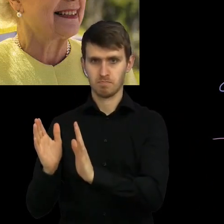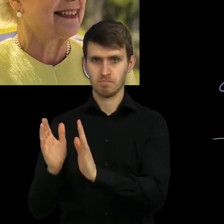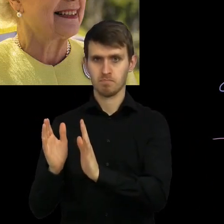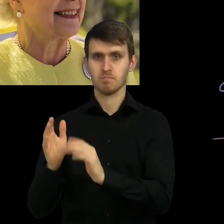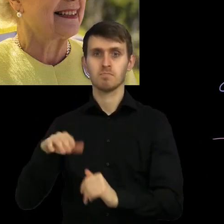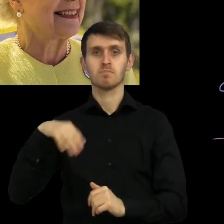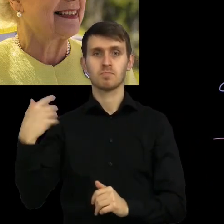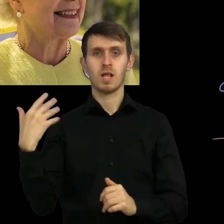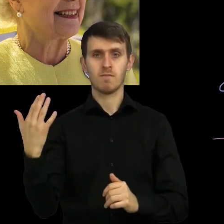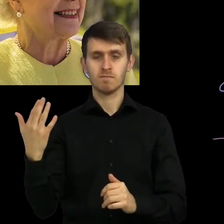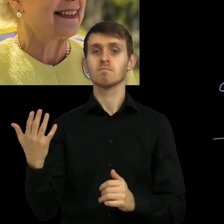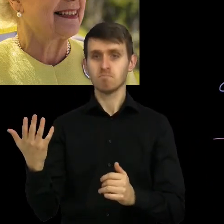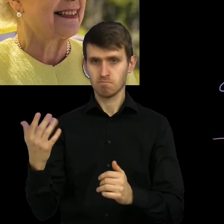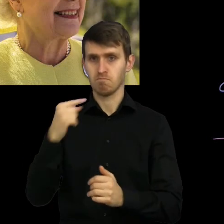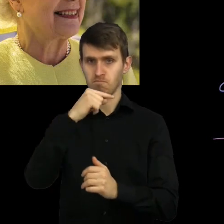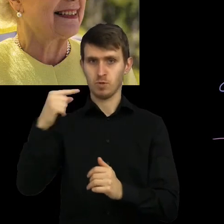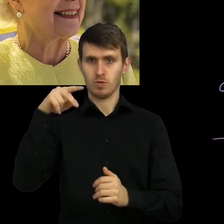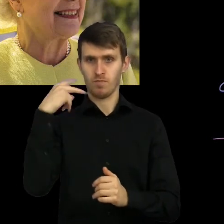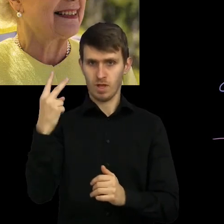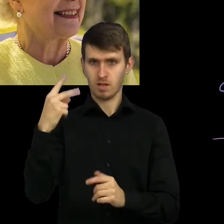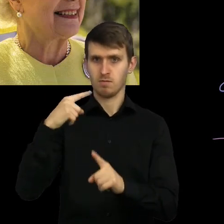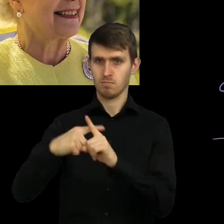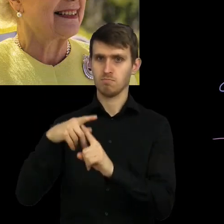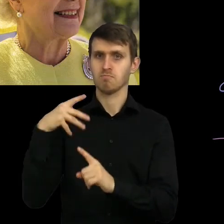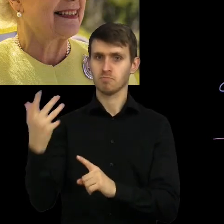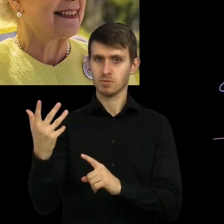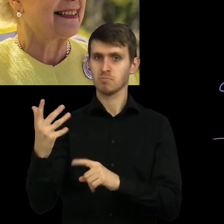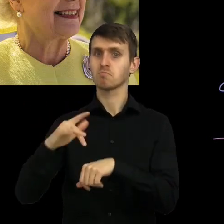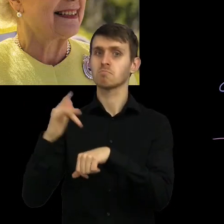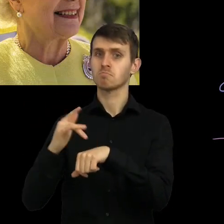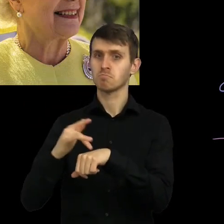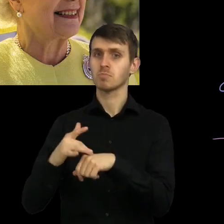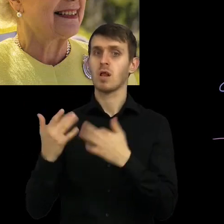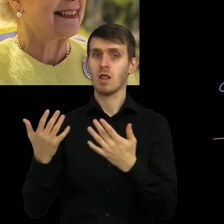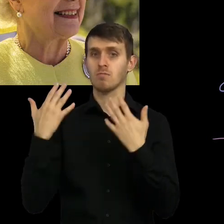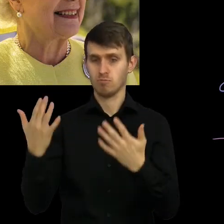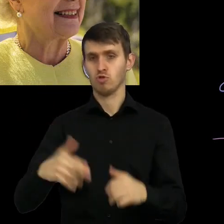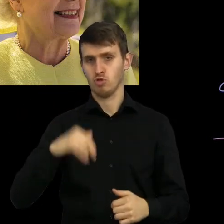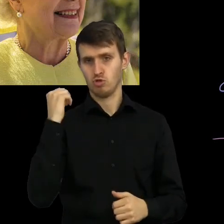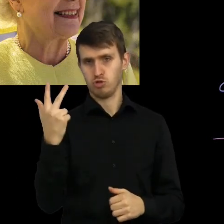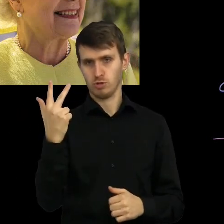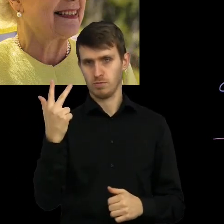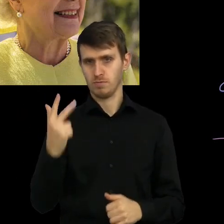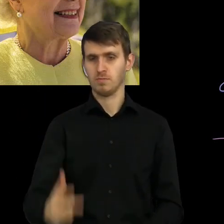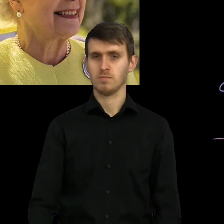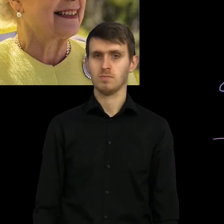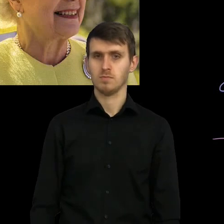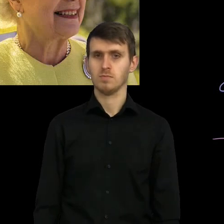stronie obie strony są wciąż równe, ponieważ zrobiłem to samo z obiema. Mamy minus 2 dodać 5, co daje 3.